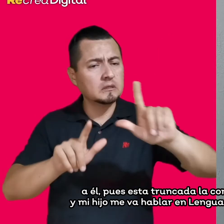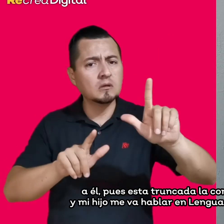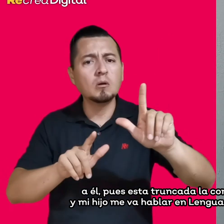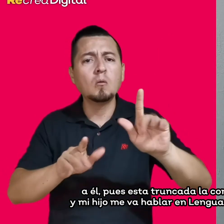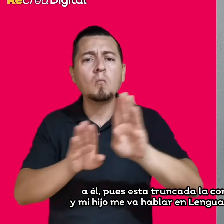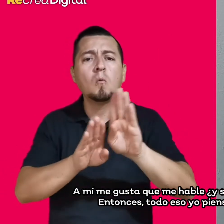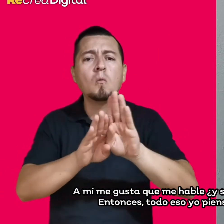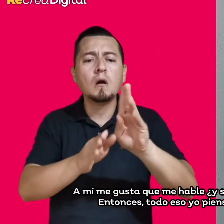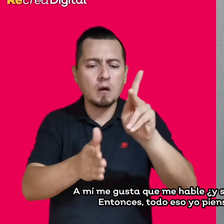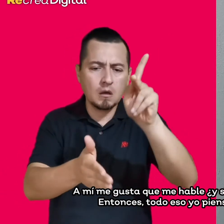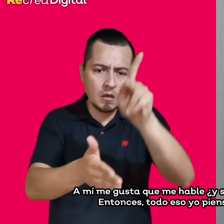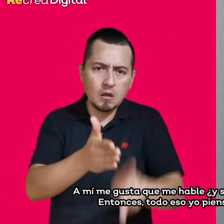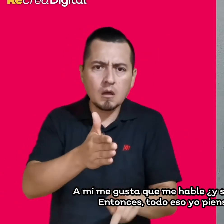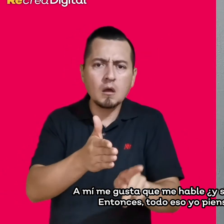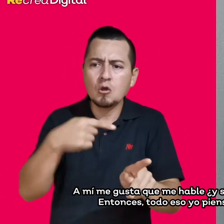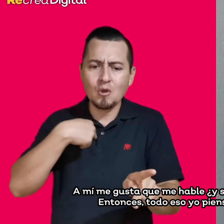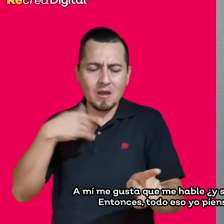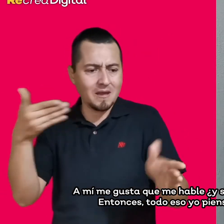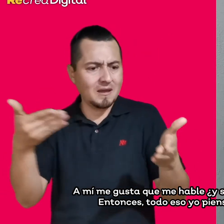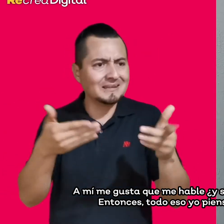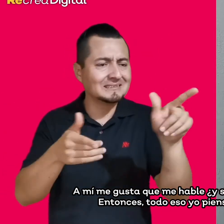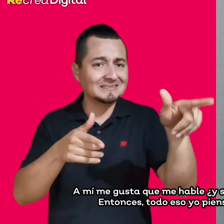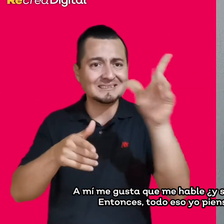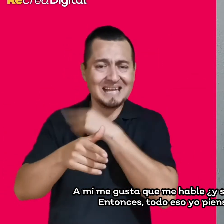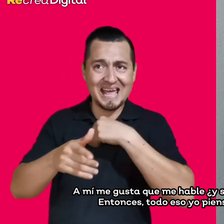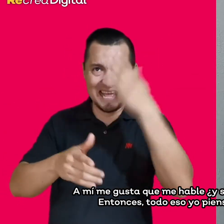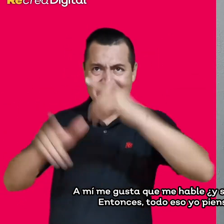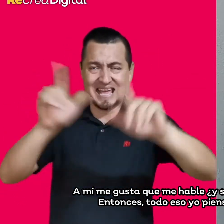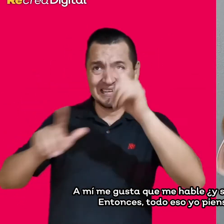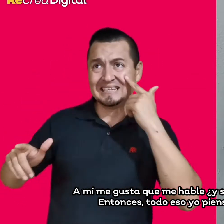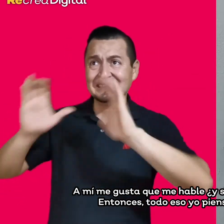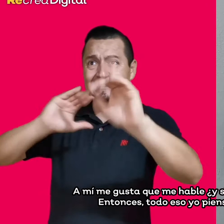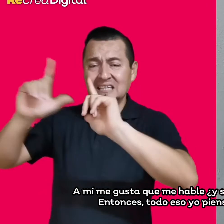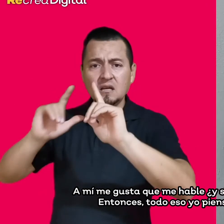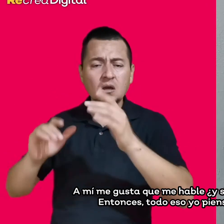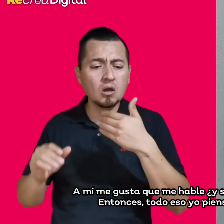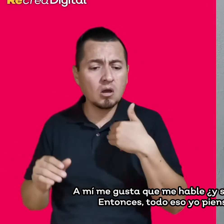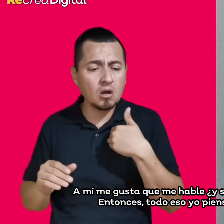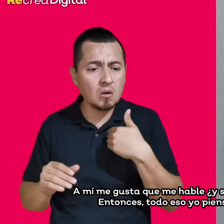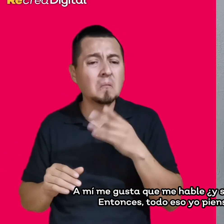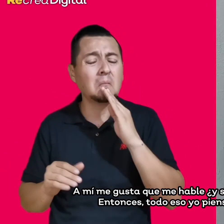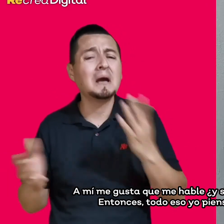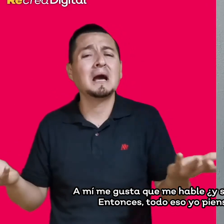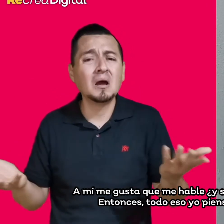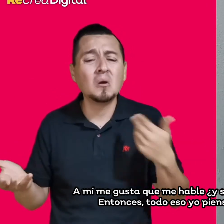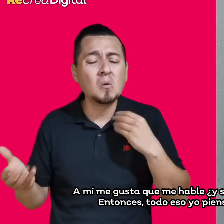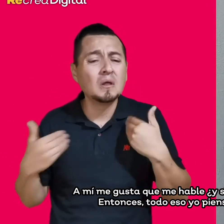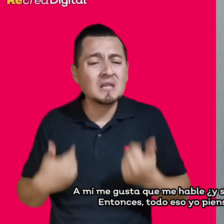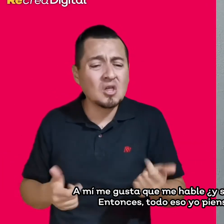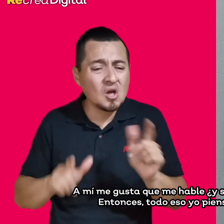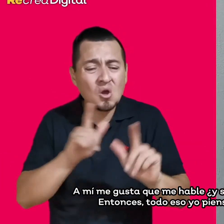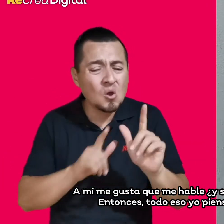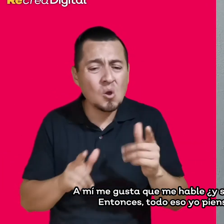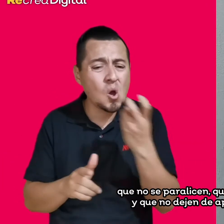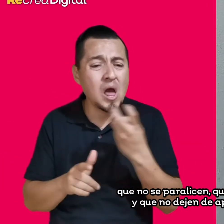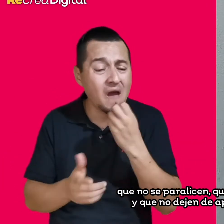entiendo, a mí me gusta que me hable y si mi hijo no puede oralizar, entonces todo eso yo pienso que sería lo principal, que